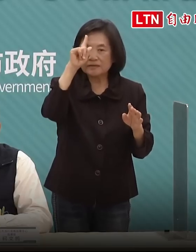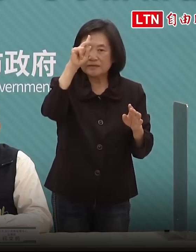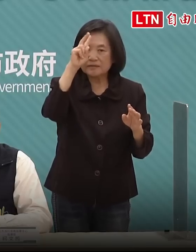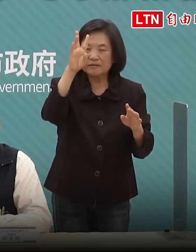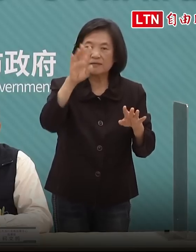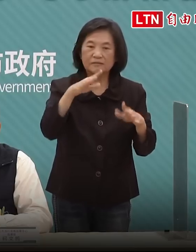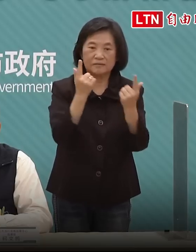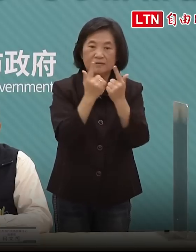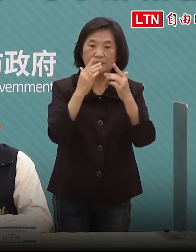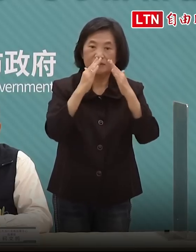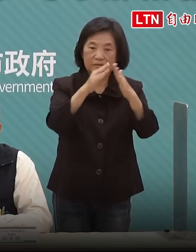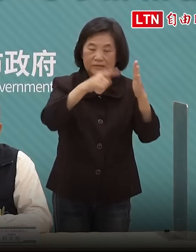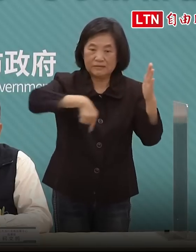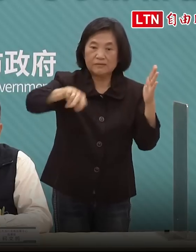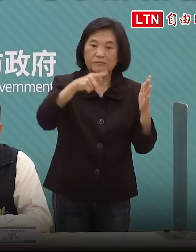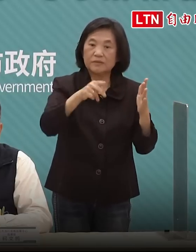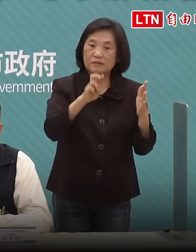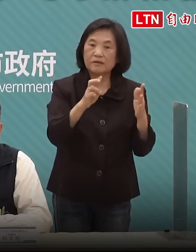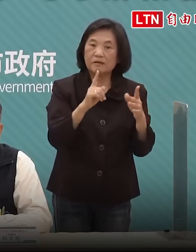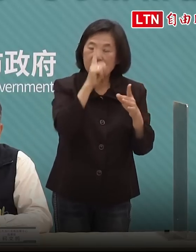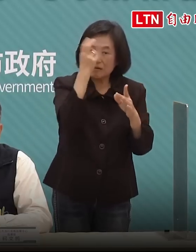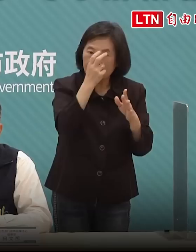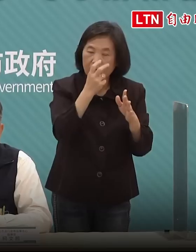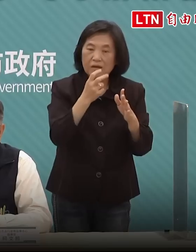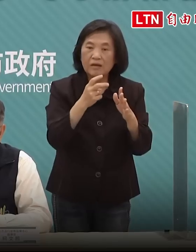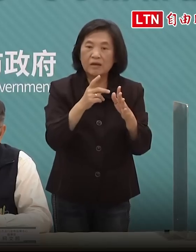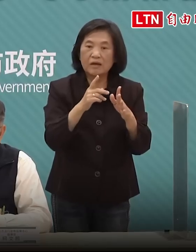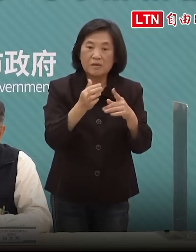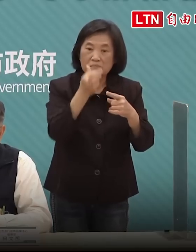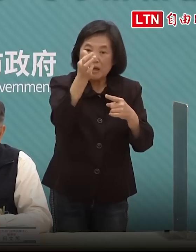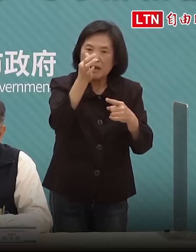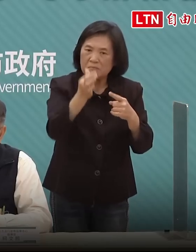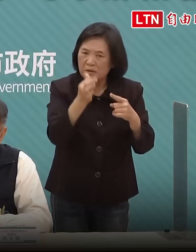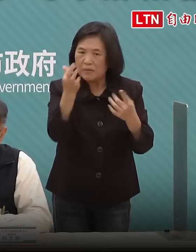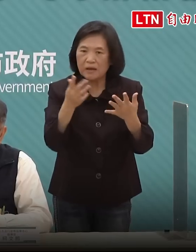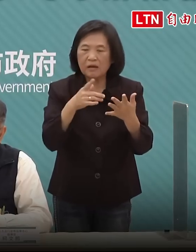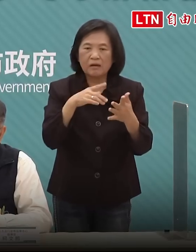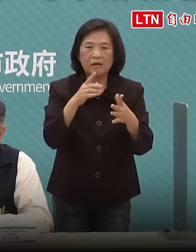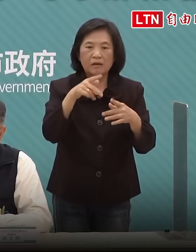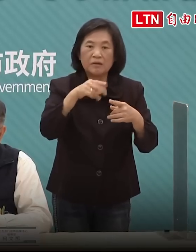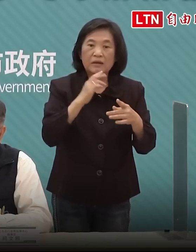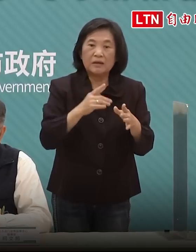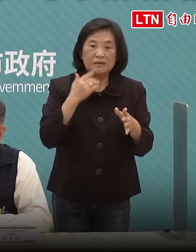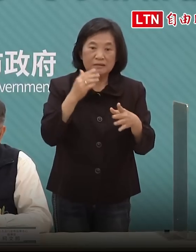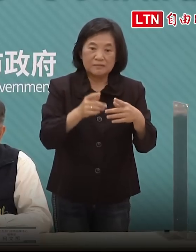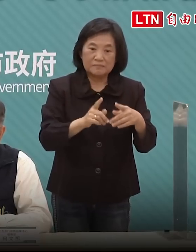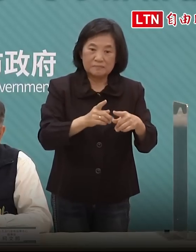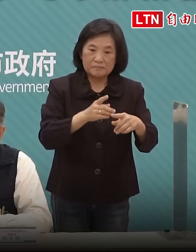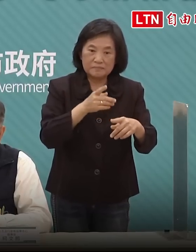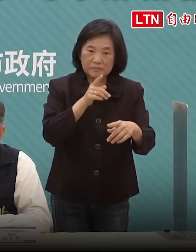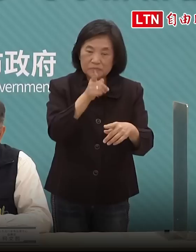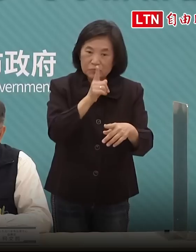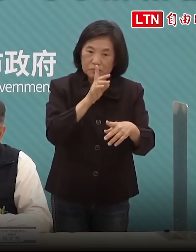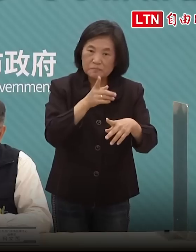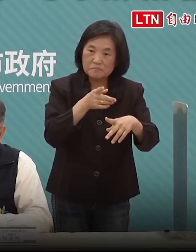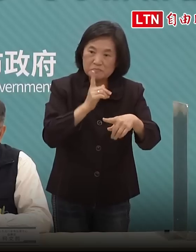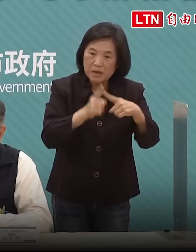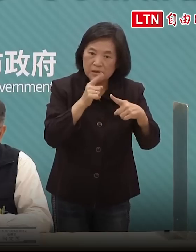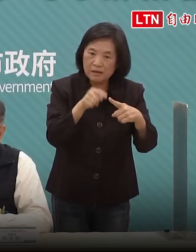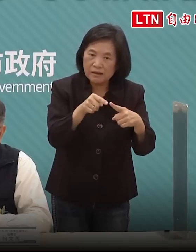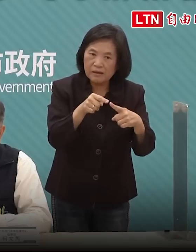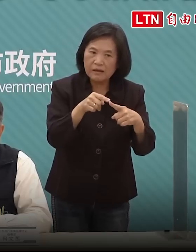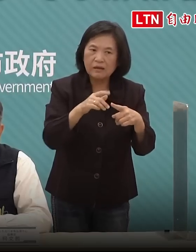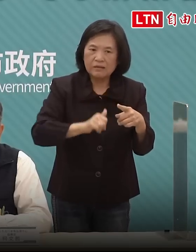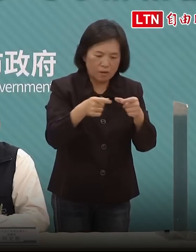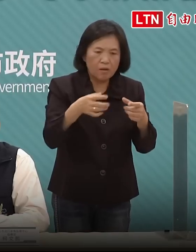台北市的PCR確診人數就不準了因為慢慢會越來越接近那個PCR的